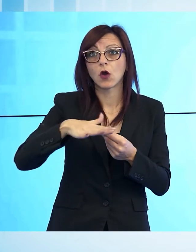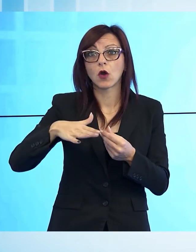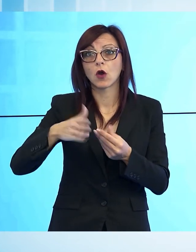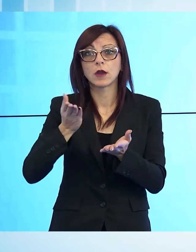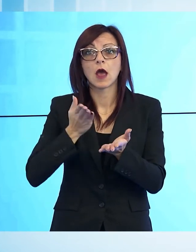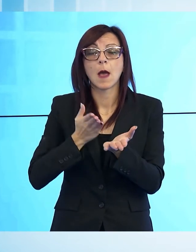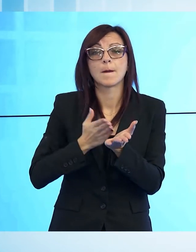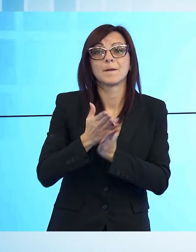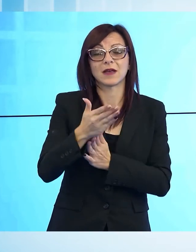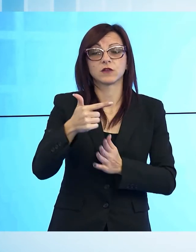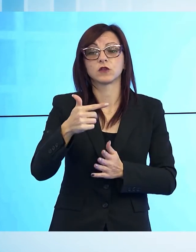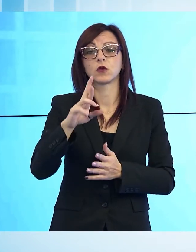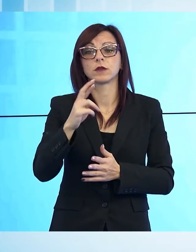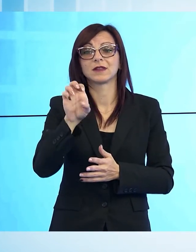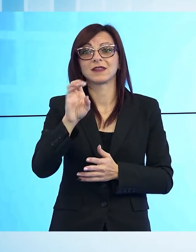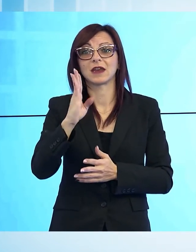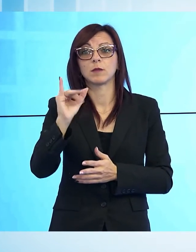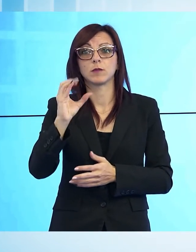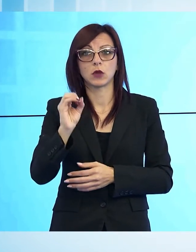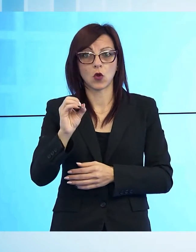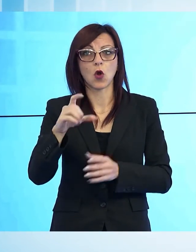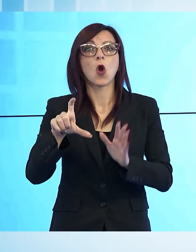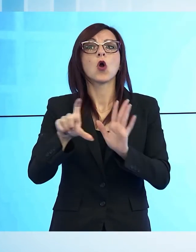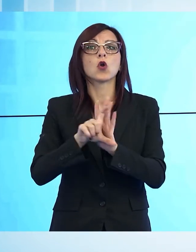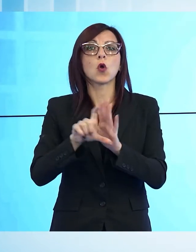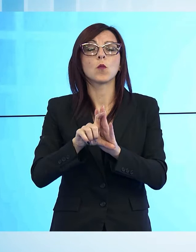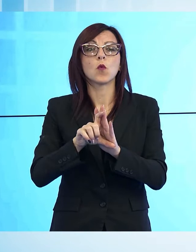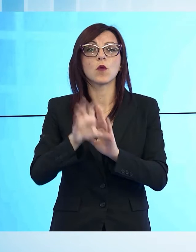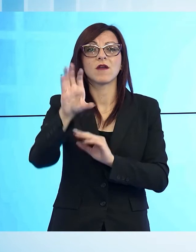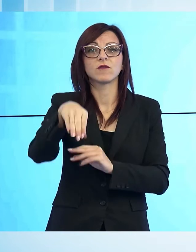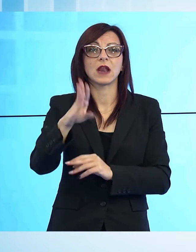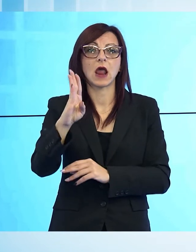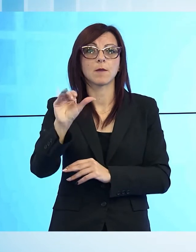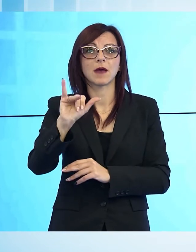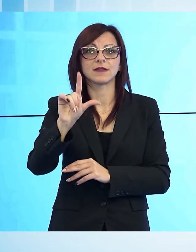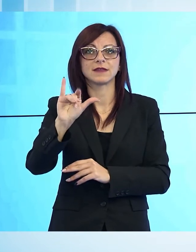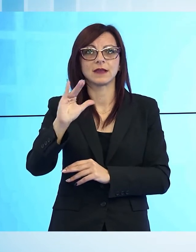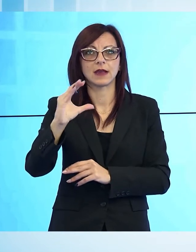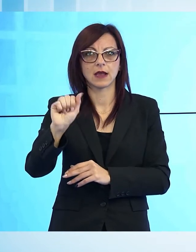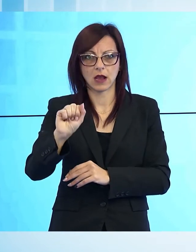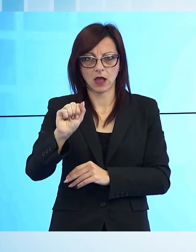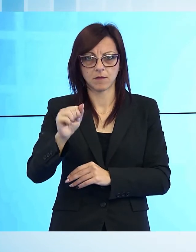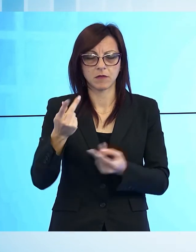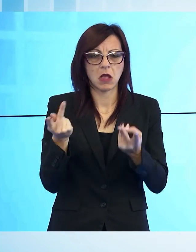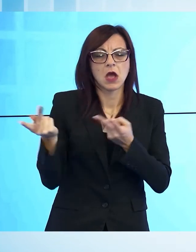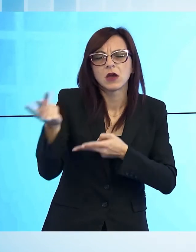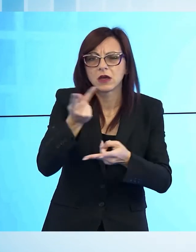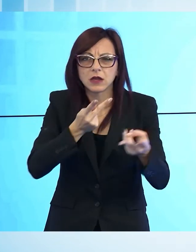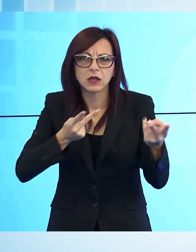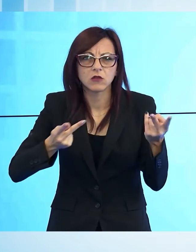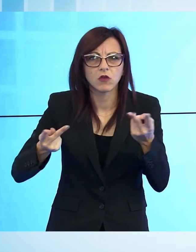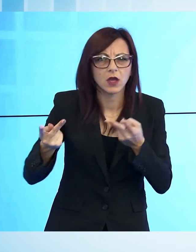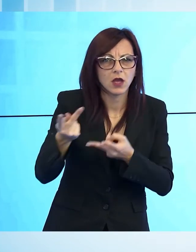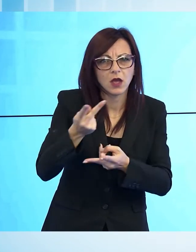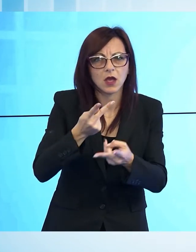Trebbio, quindi nel comune di Villa Basilica. Erano scattate le ricerche e poi purtroppo